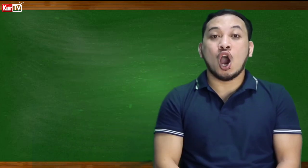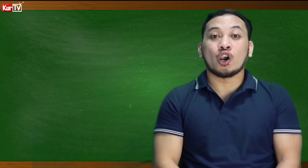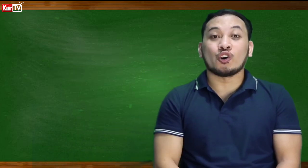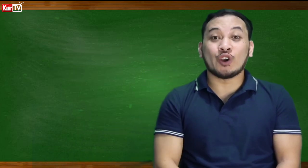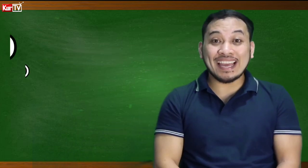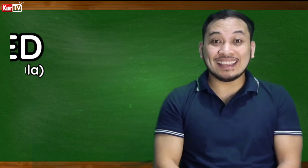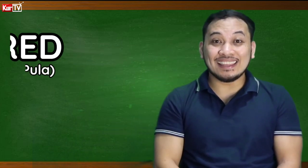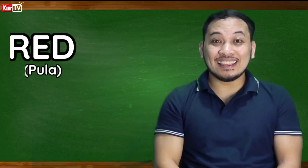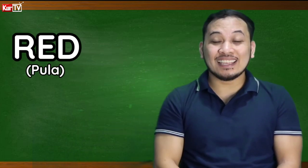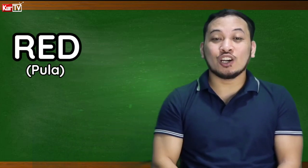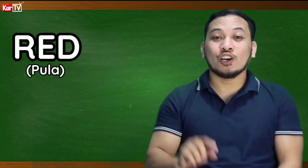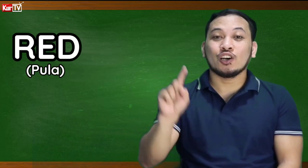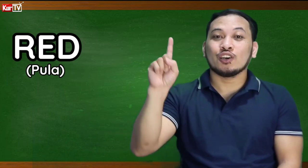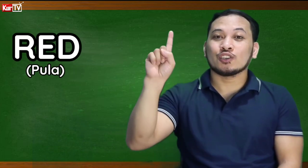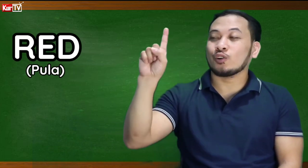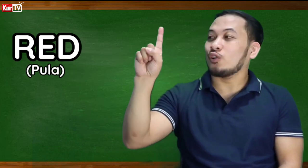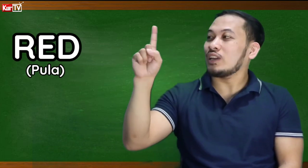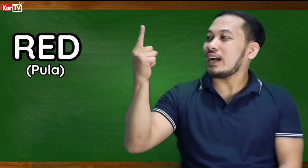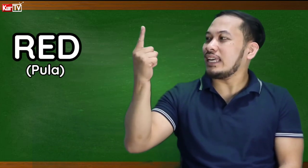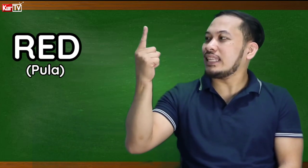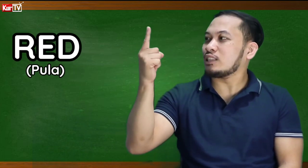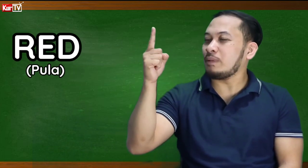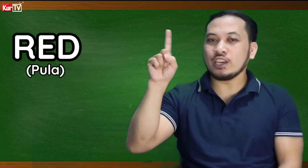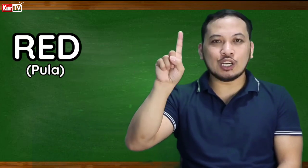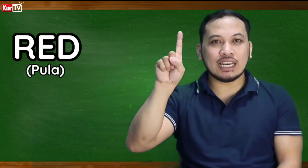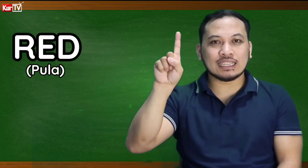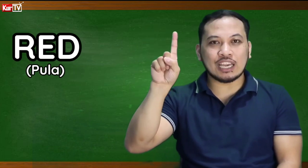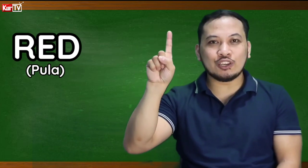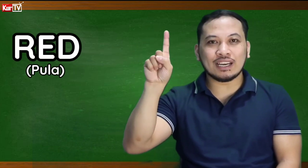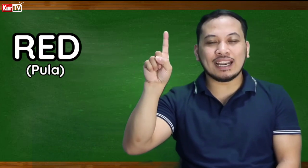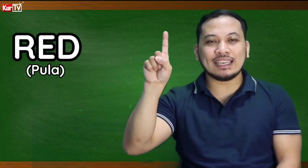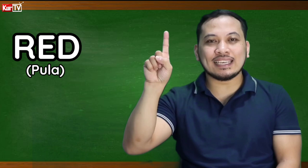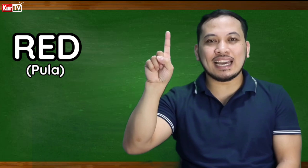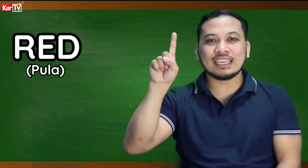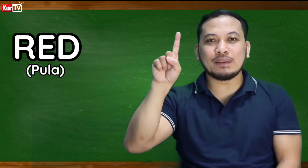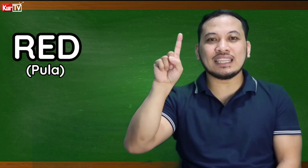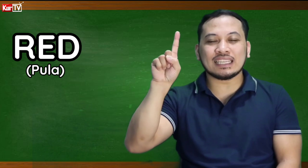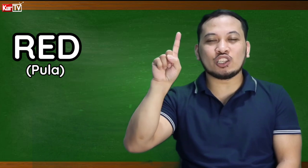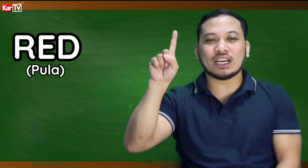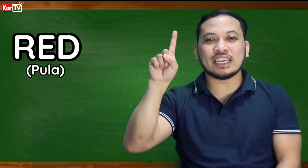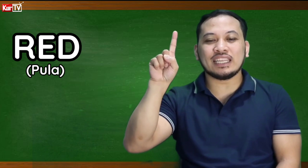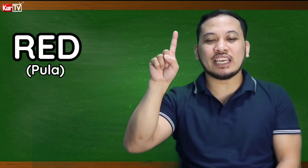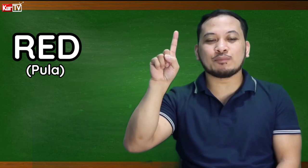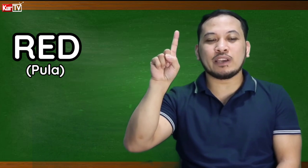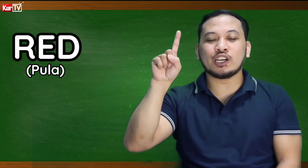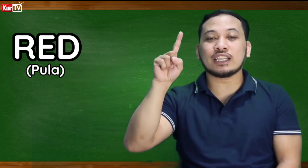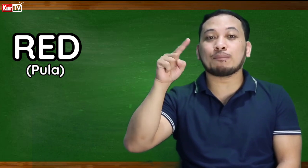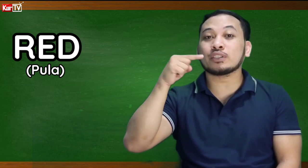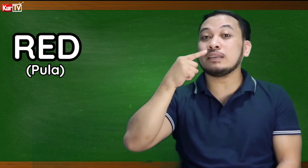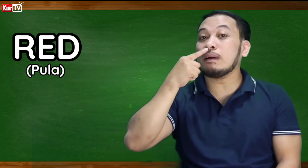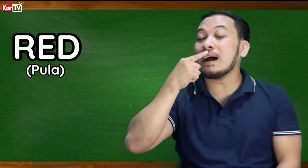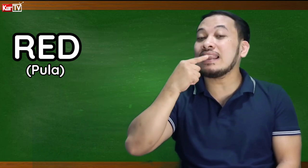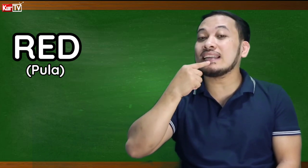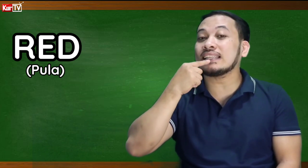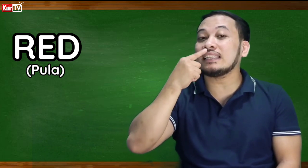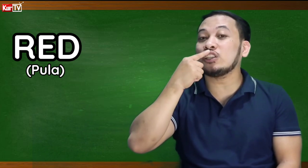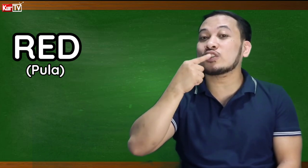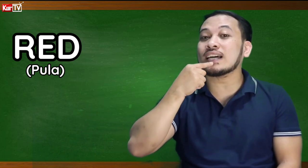red so, naka index finger lang tayo naka ganyan, gamitin natin yung ating index finger, tapos ibaba lang natin dito sa